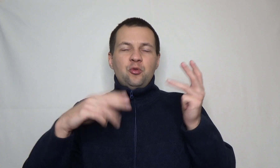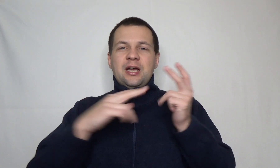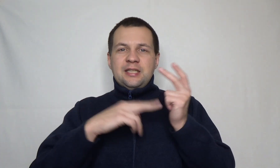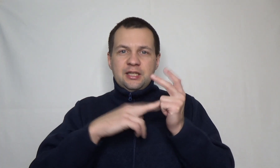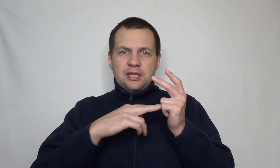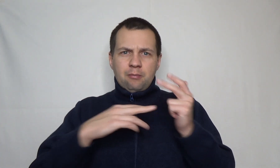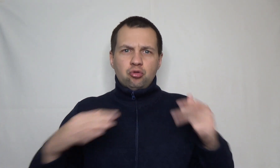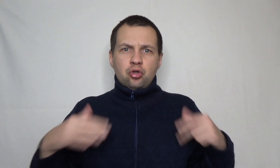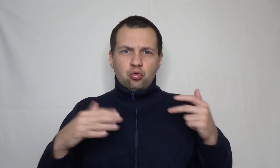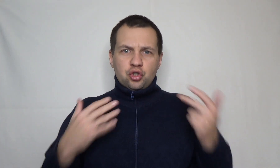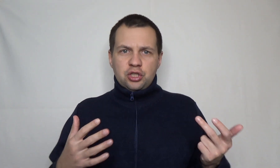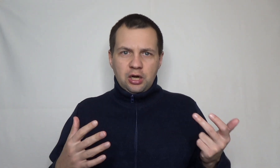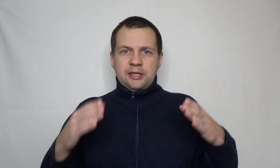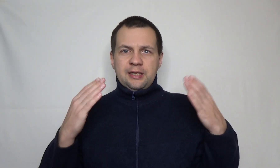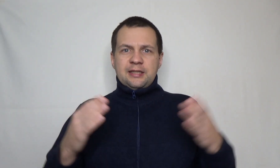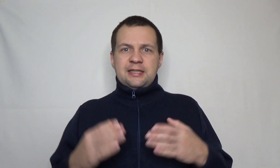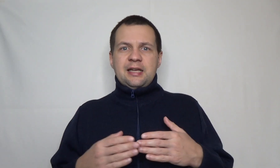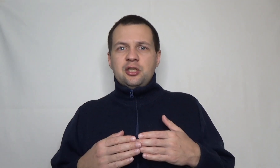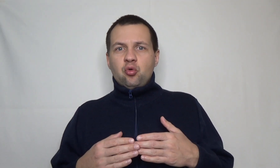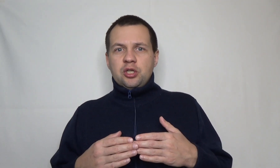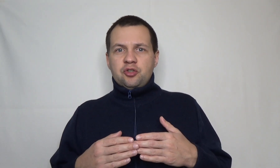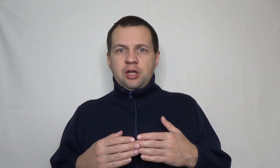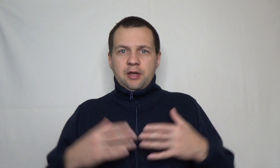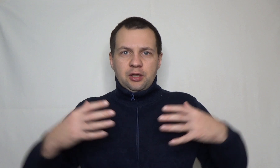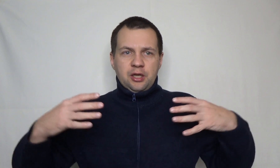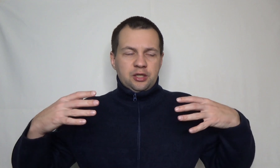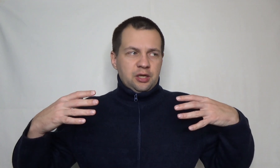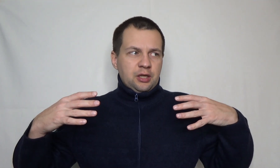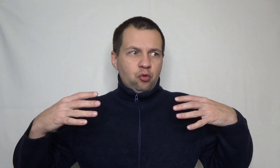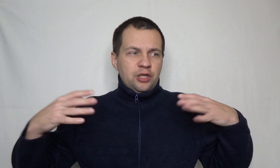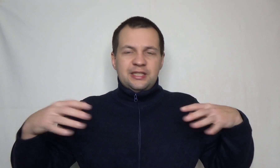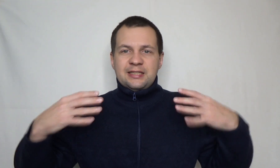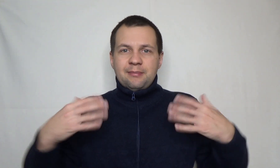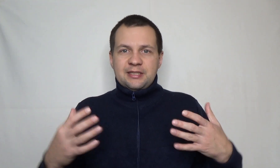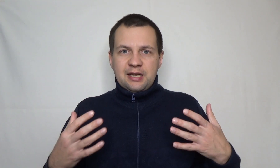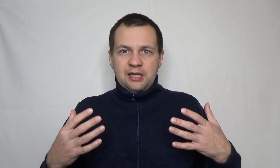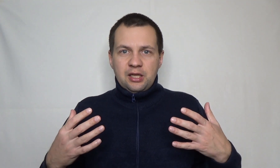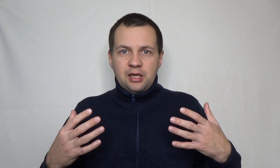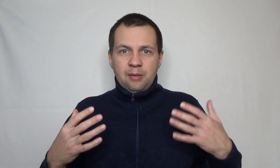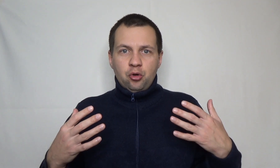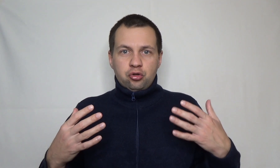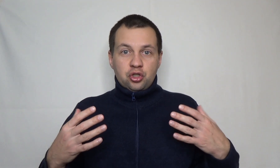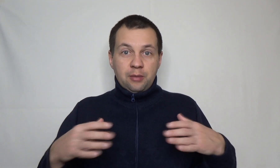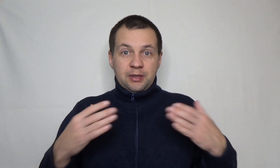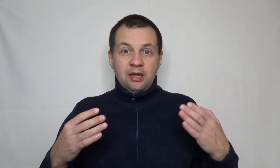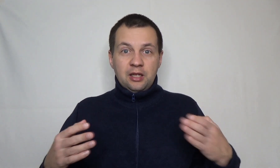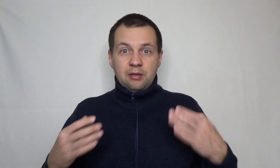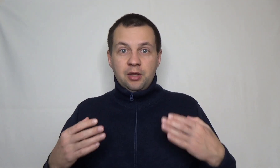но не хотеть не идти на работу, это тоже страх. И этот страх есть у каждого человека, некоторый такой инстинкт самосохранения. И я понял то, что капитал, это мне